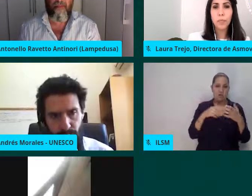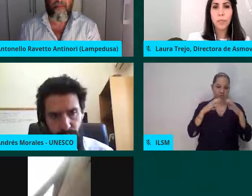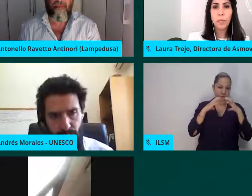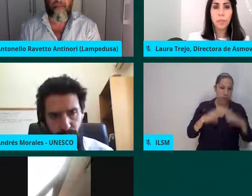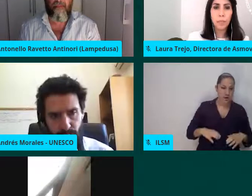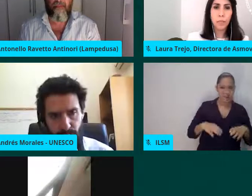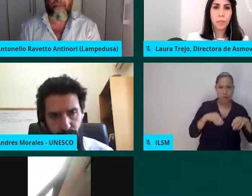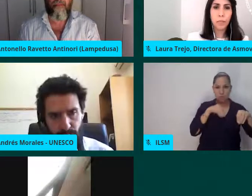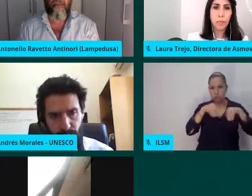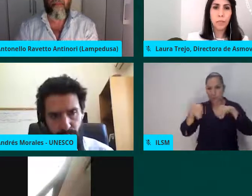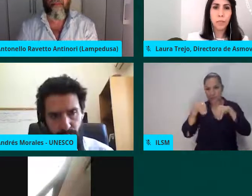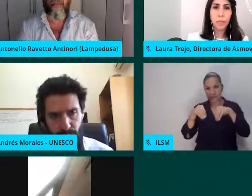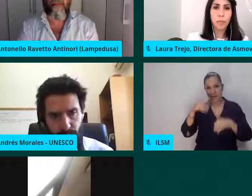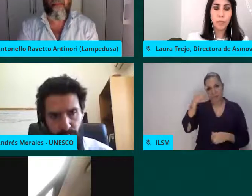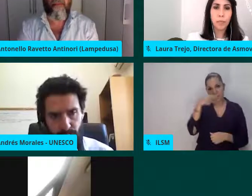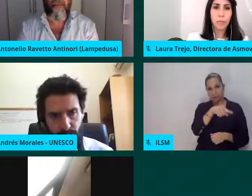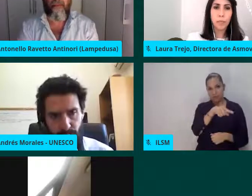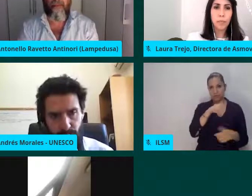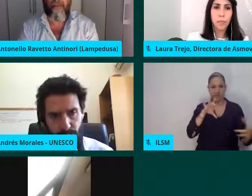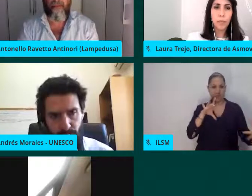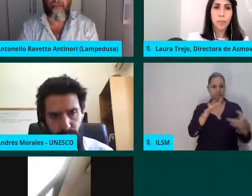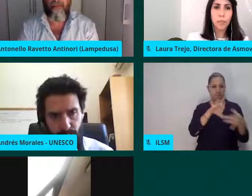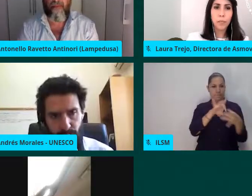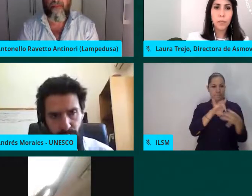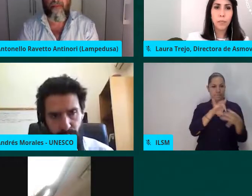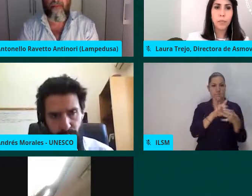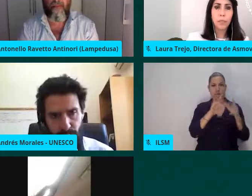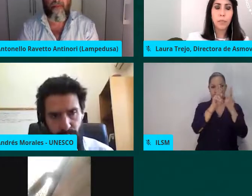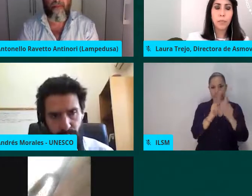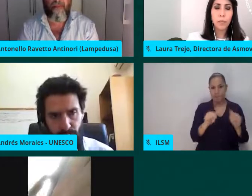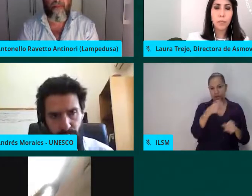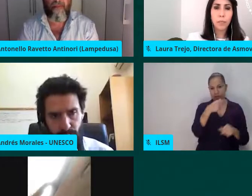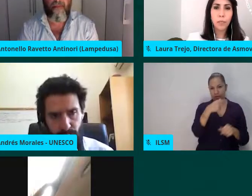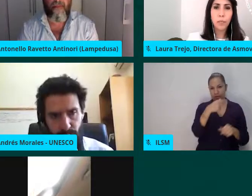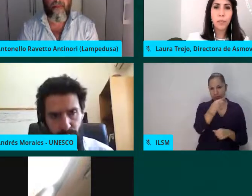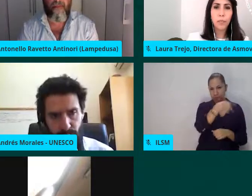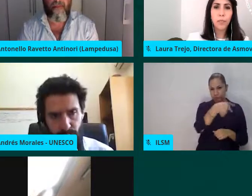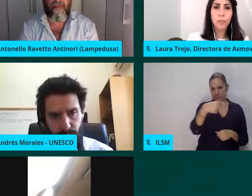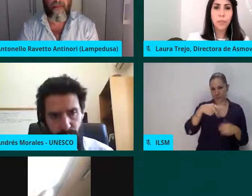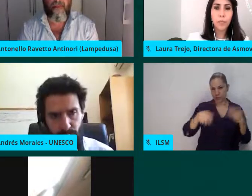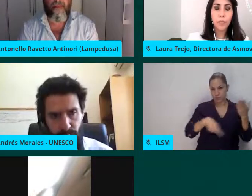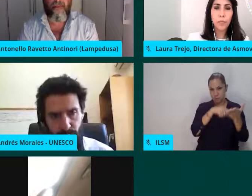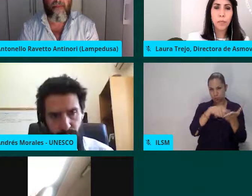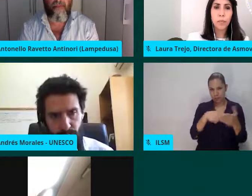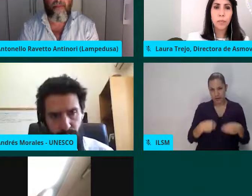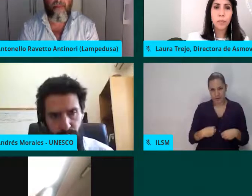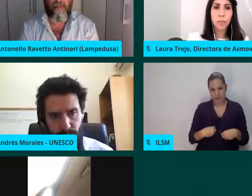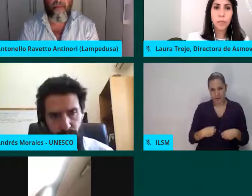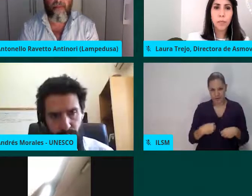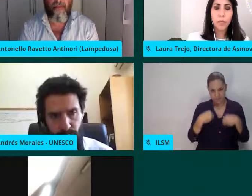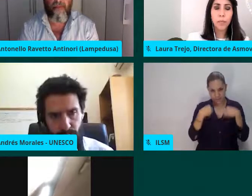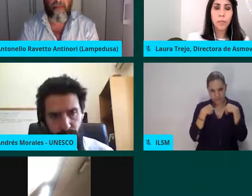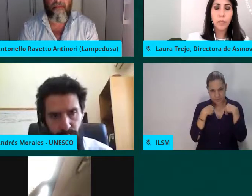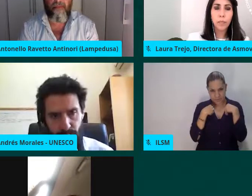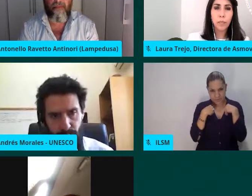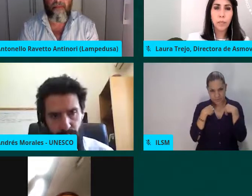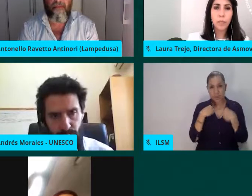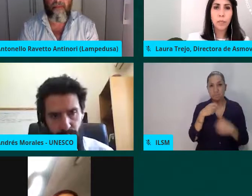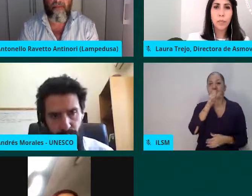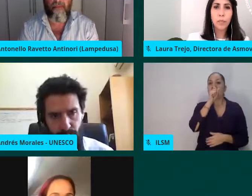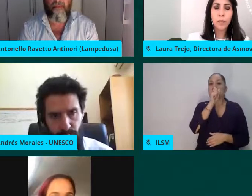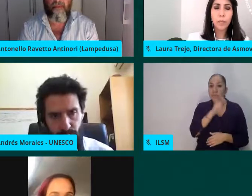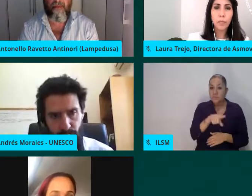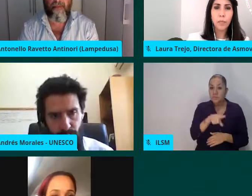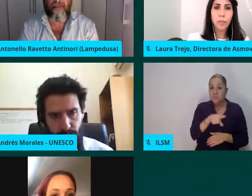al contexto de la movilidad humana en el marco de la pandemia por la COVID-19 y emitir, perdón, un insumo que se incorpore a la guía o